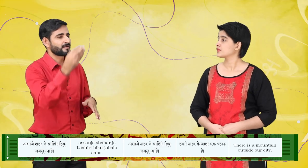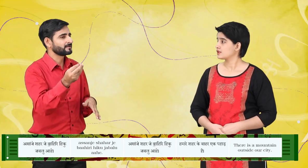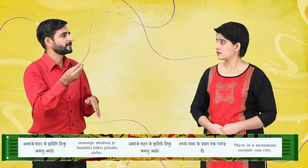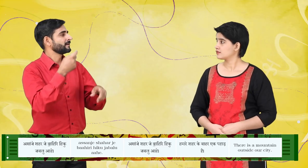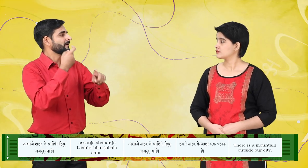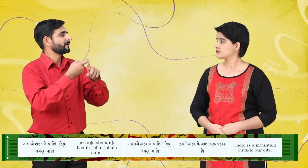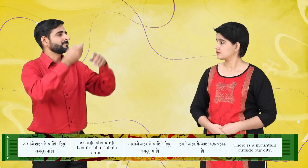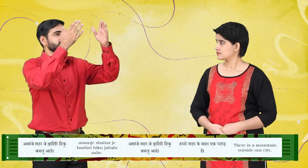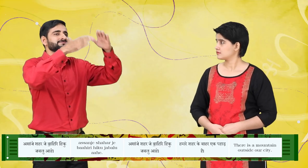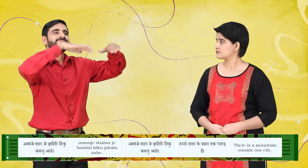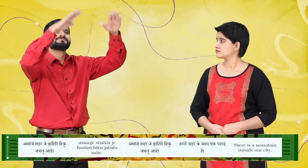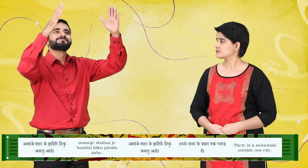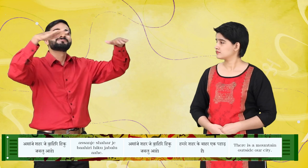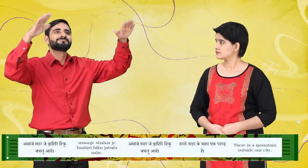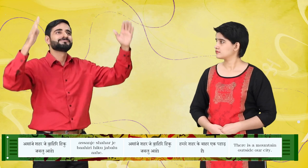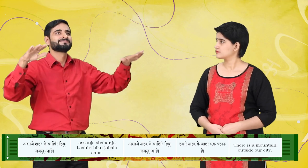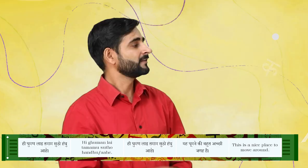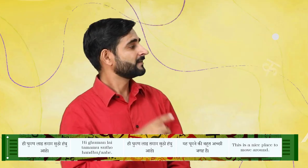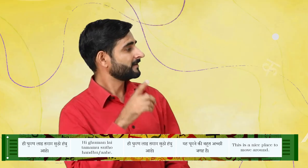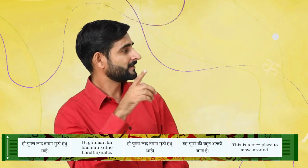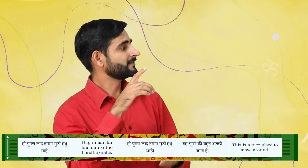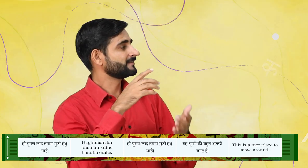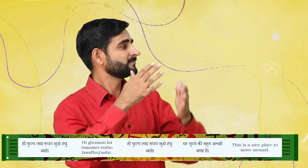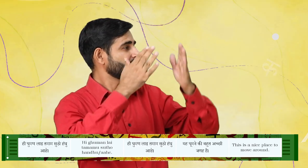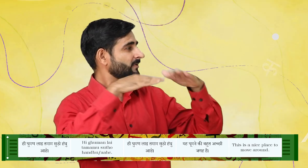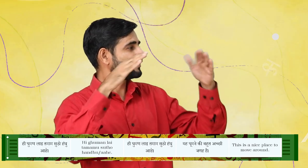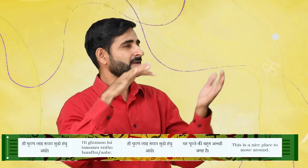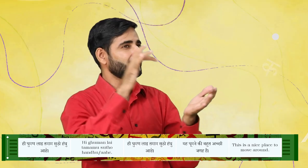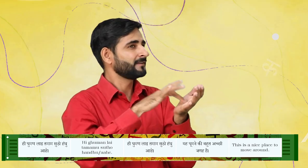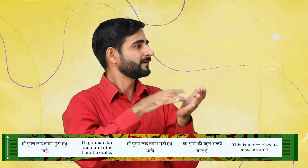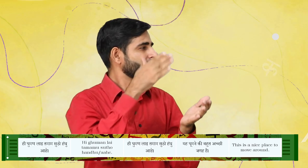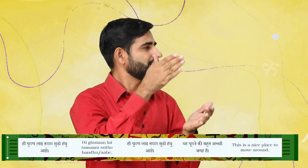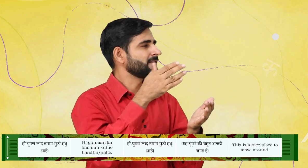जबलू आहे। ये गुमण लाई तमाम सुठो हंद आहे।